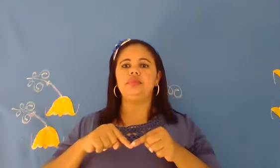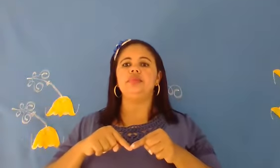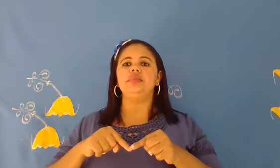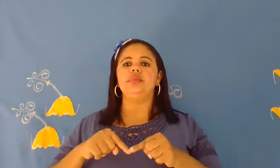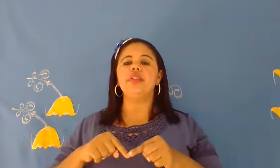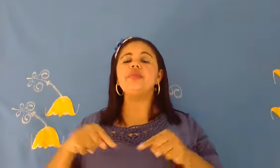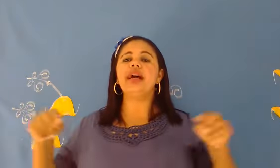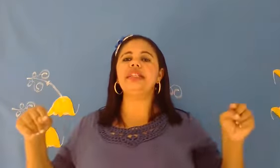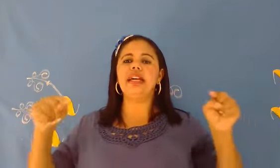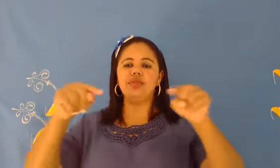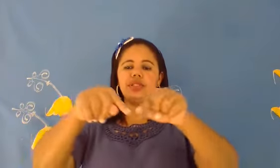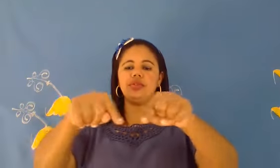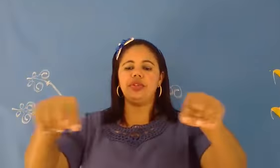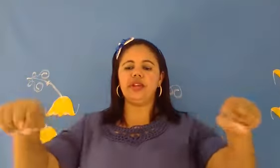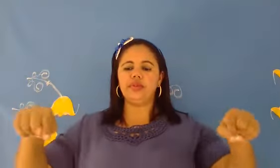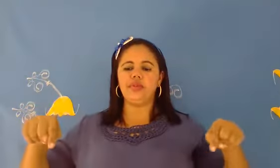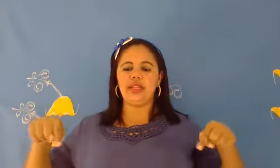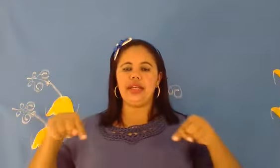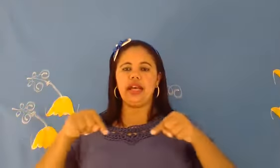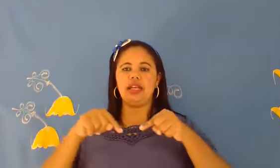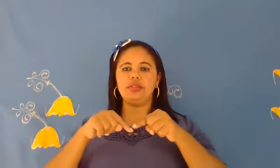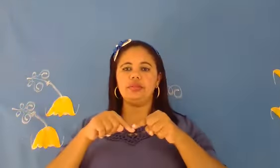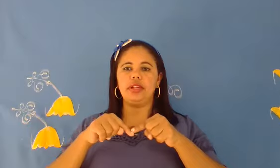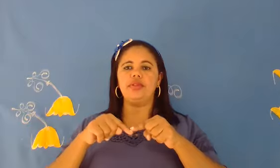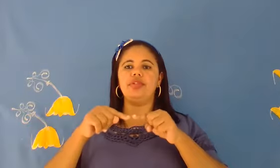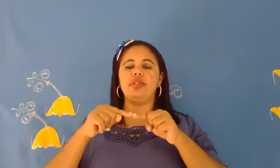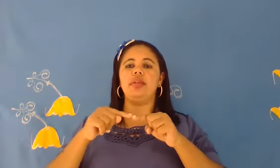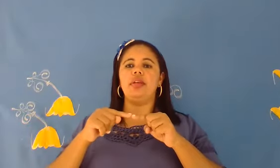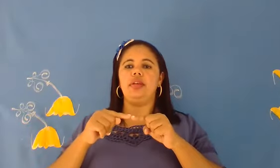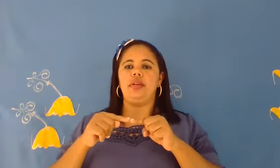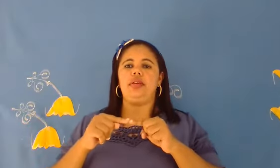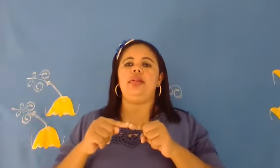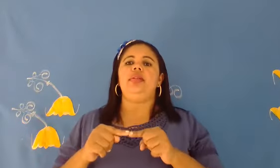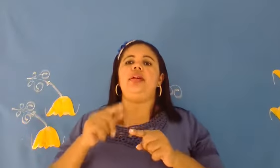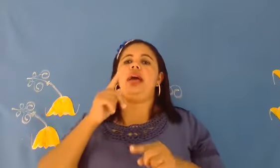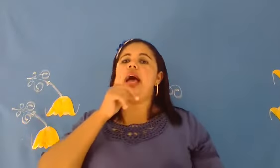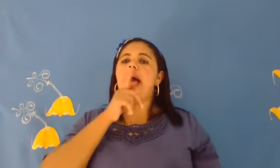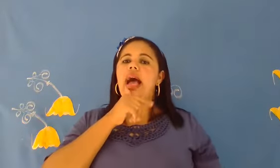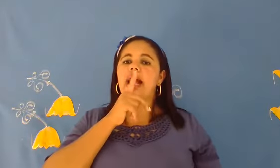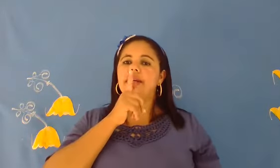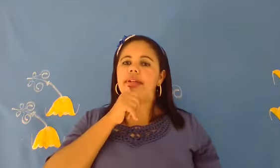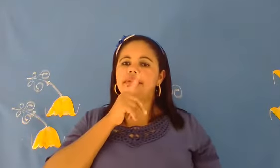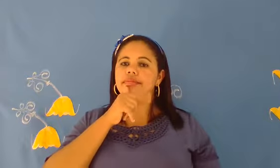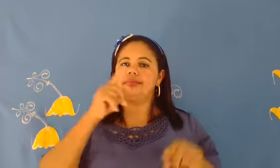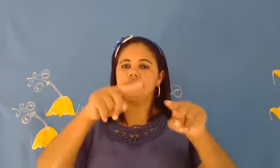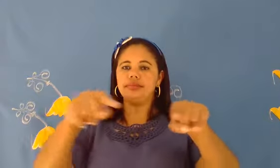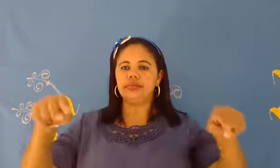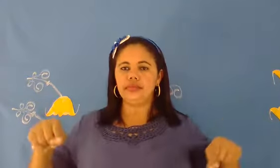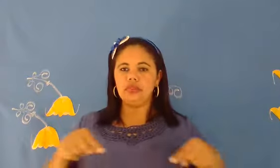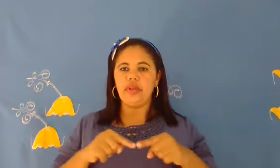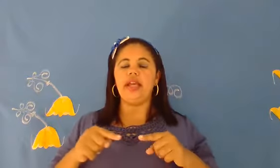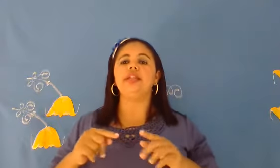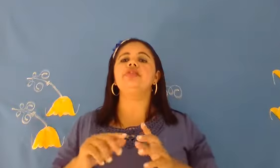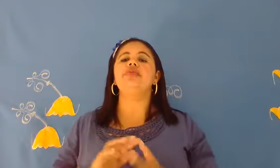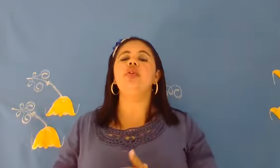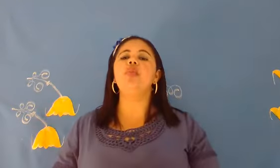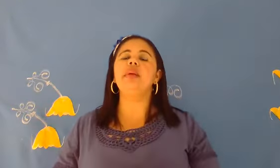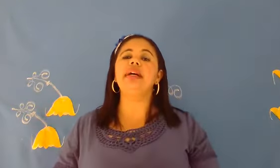É um quadradozinho, tá vendo? Quadrado. Aí eu fiz água. Aí formou a